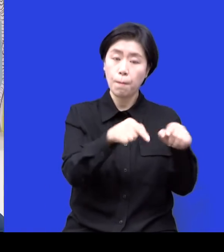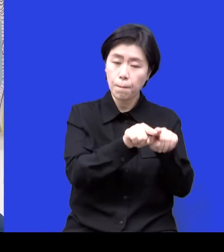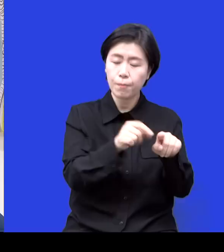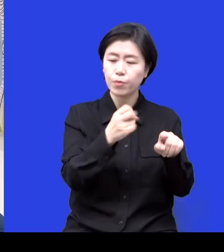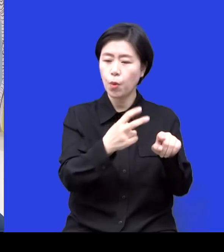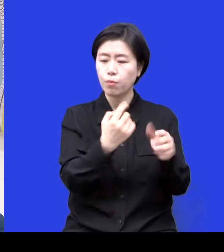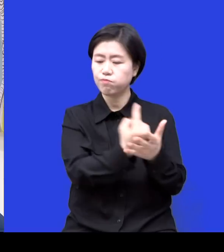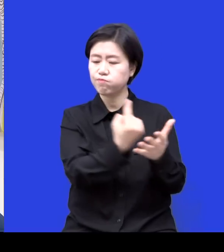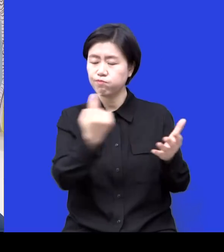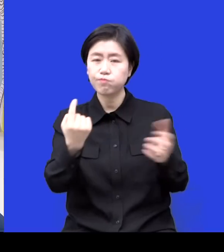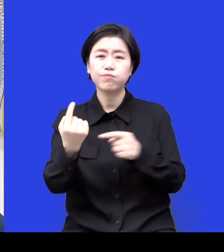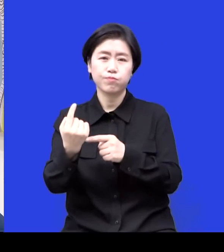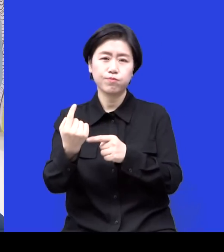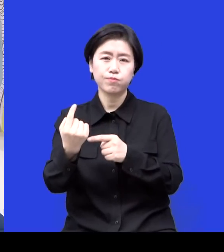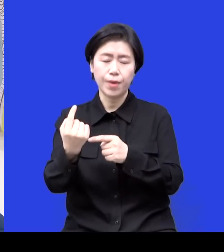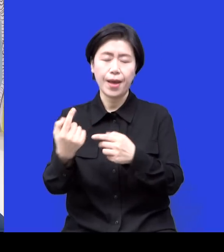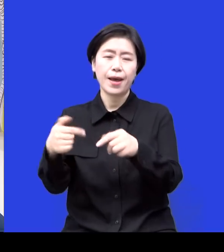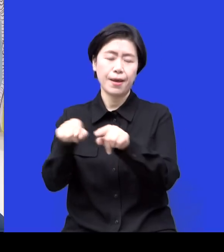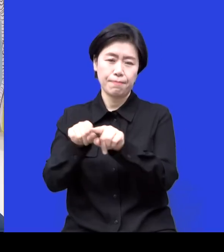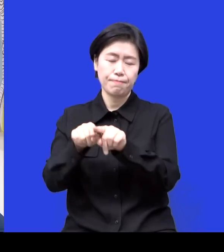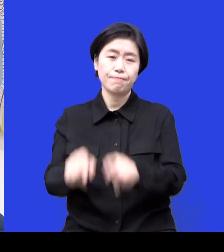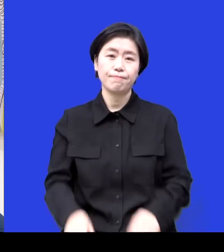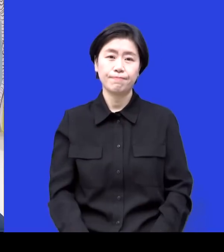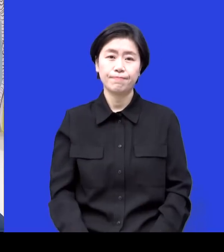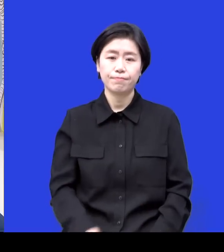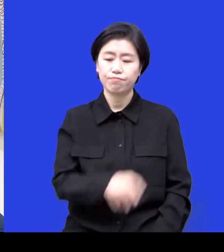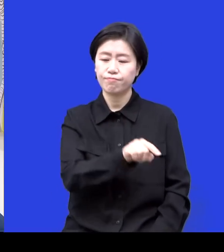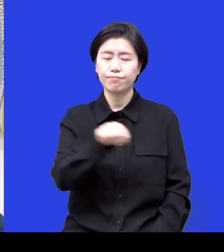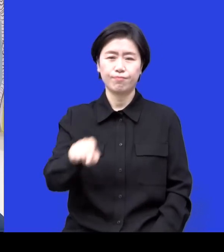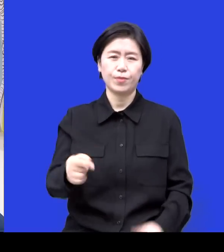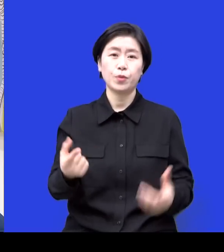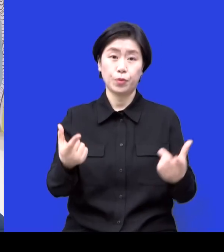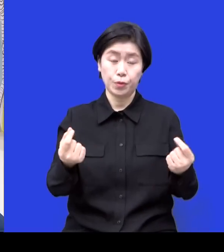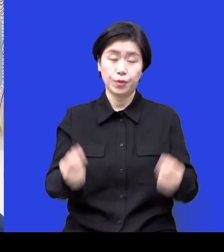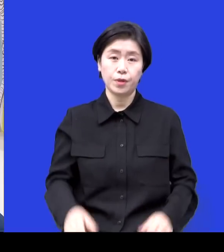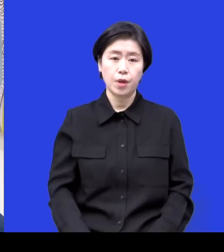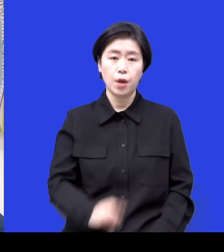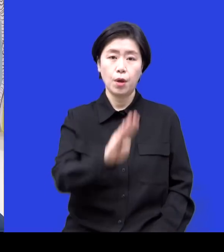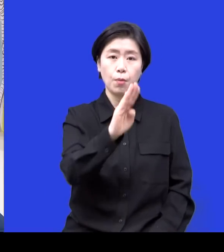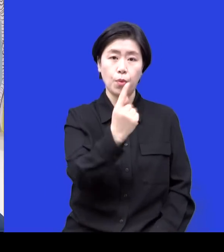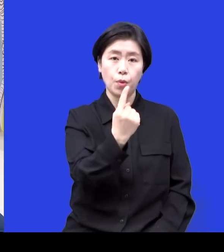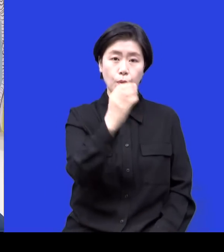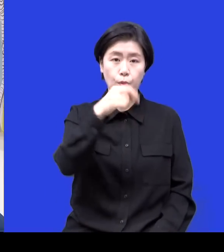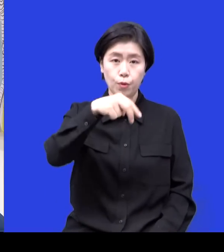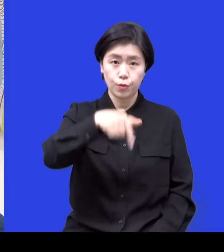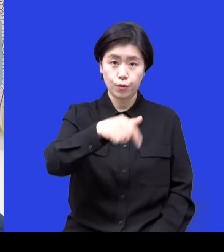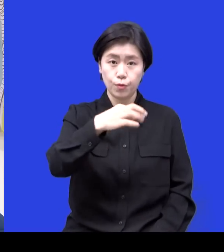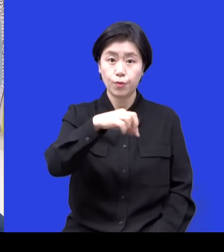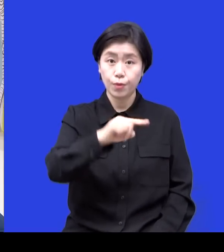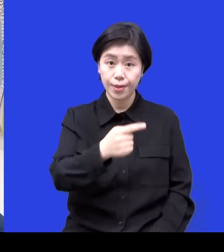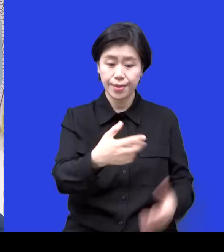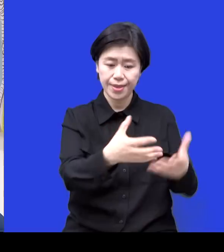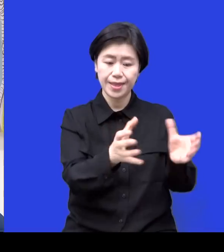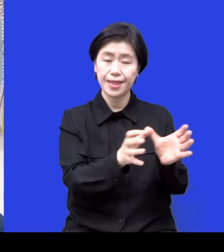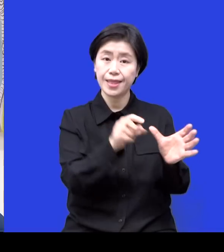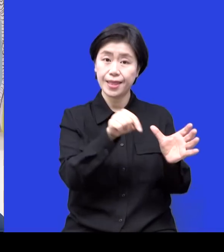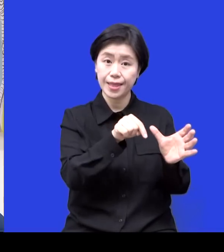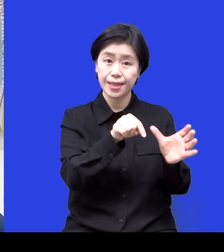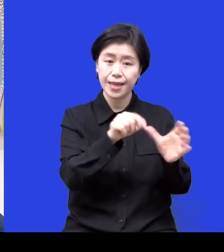둔 지금 시설 안에서 보육원이라고 보통 저희도 얘기를 하고 아동양육시설 그 안에 있는 아이들과